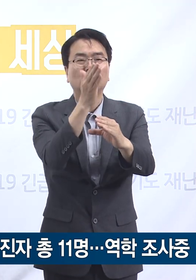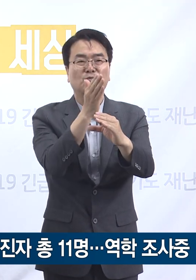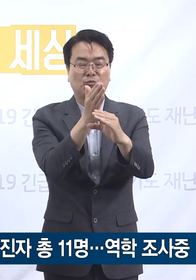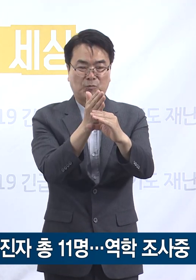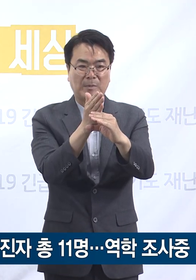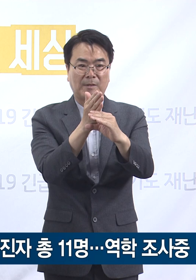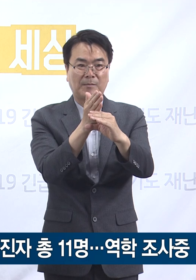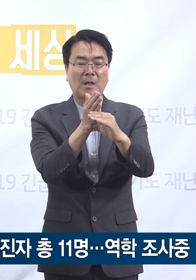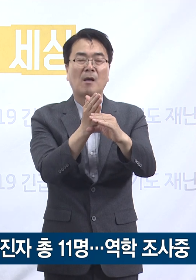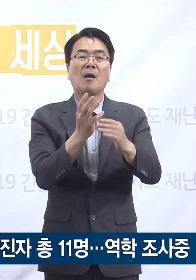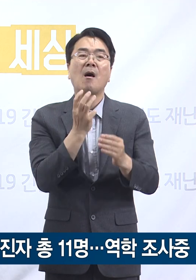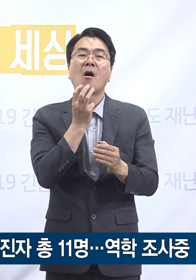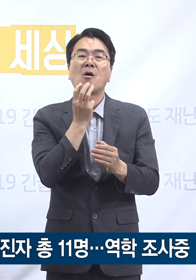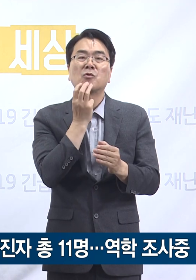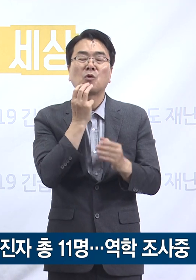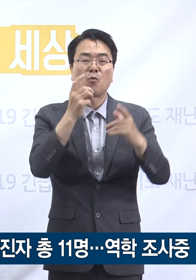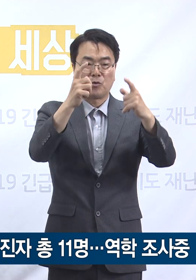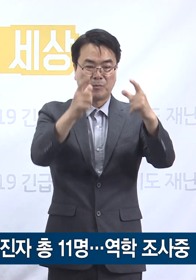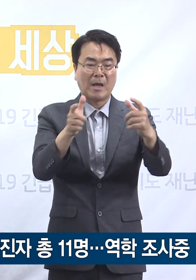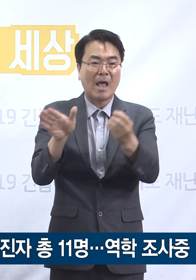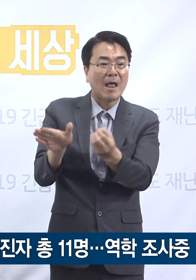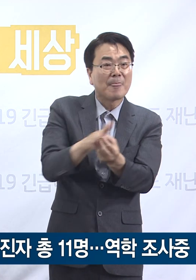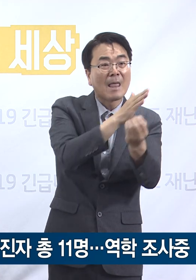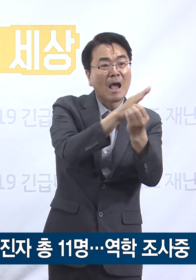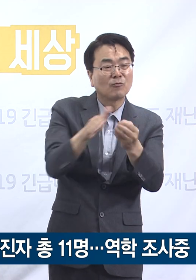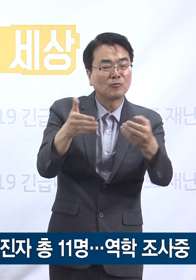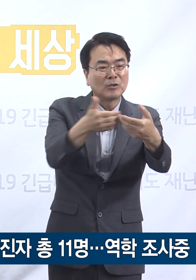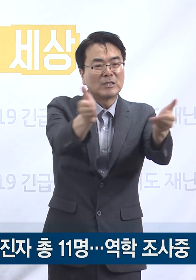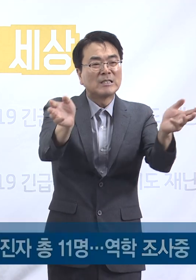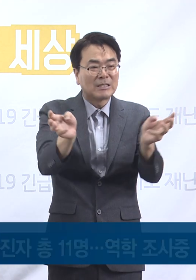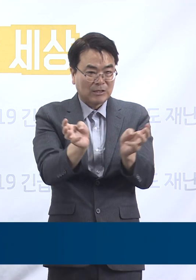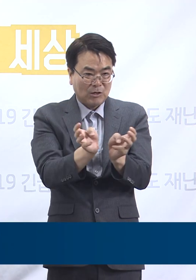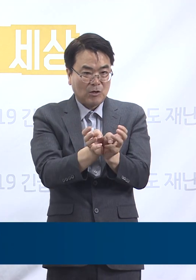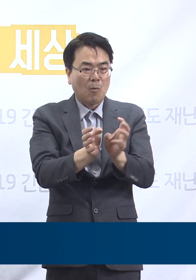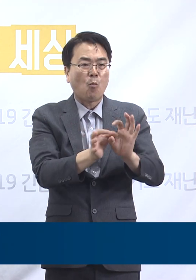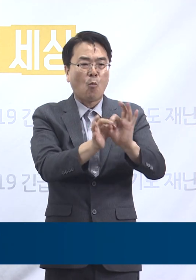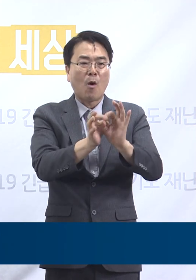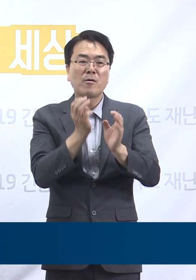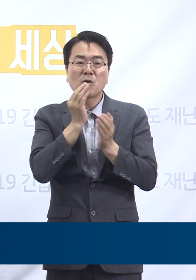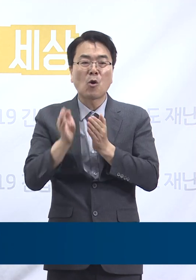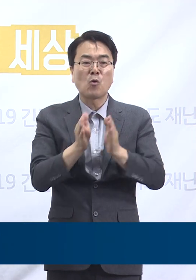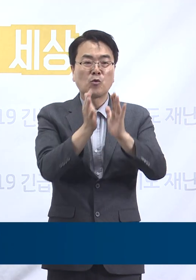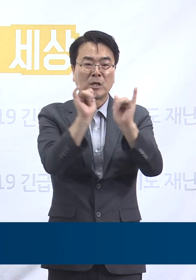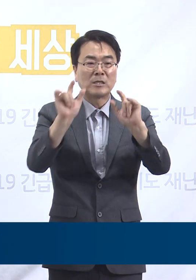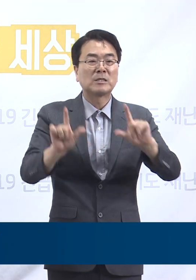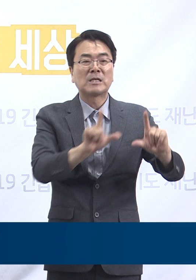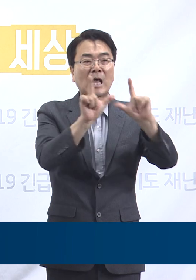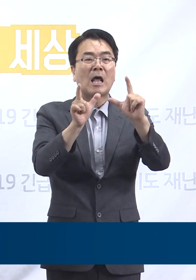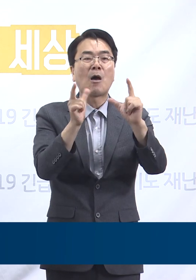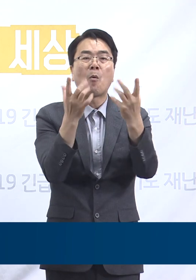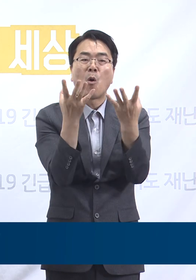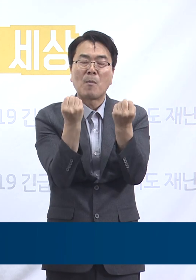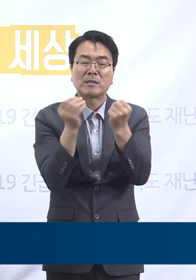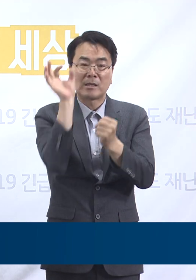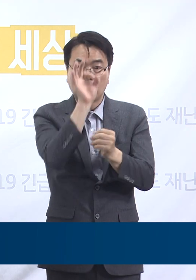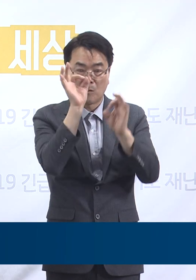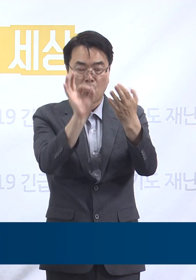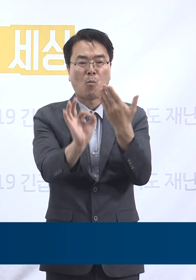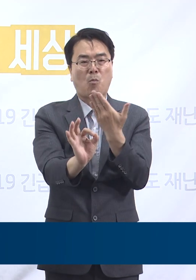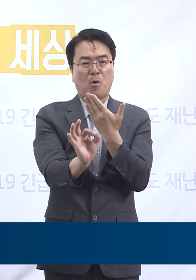서울시 양천구 목동 탁구클럽 관련 도내 확진 상황입니다. 양천구 목동 탁구클럽 관련